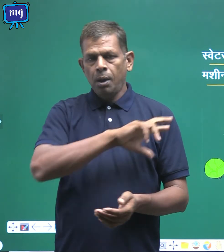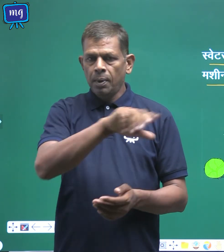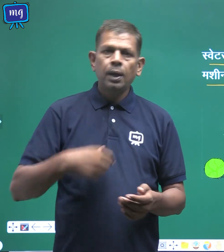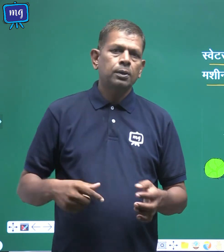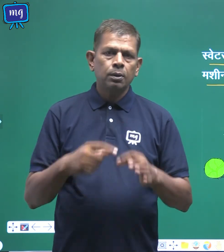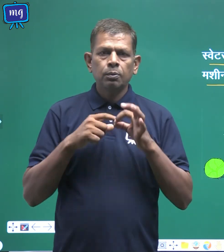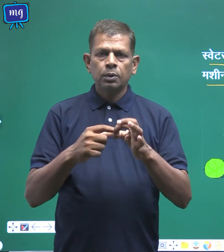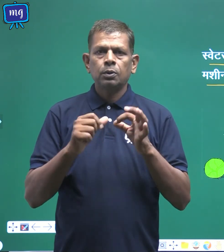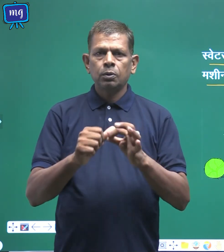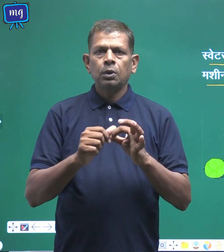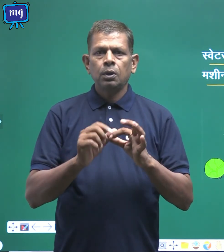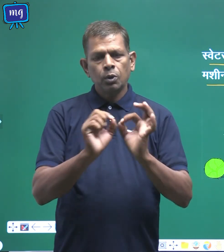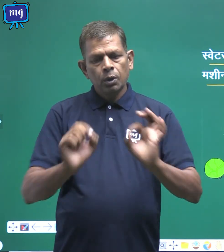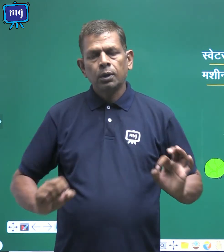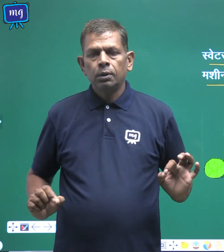करेंगे